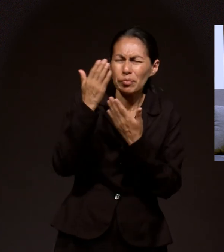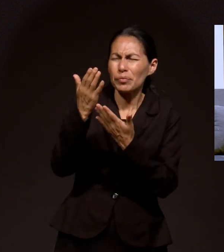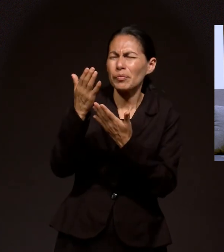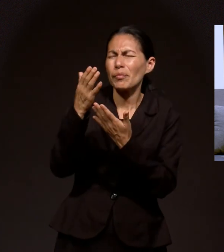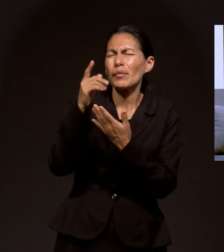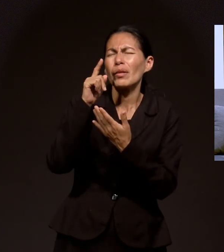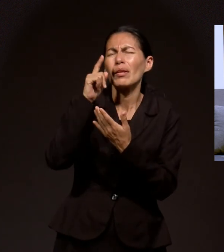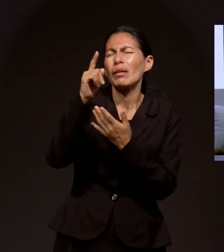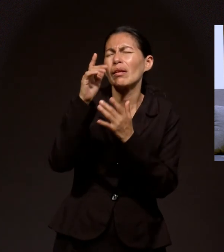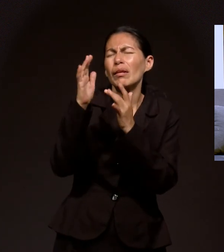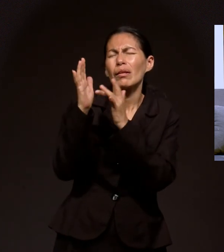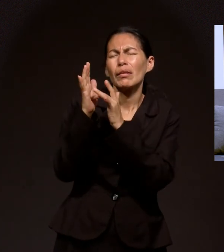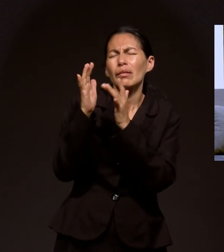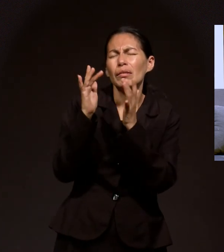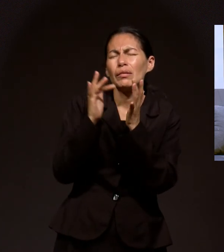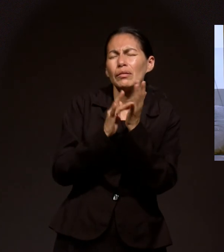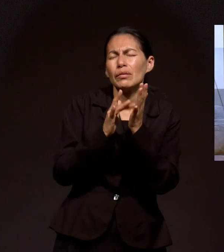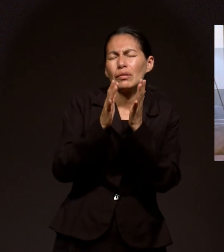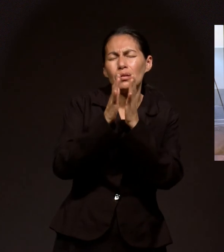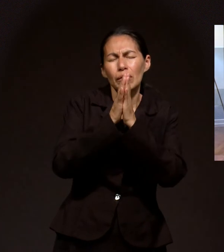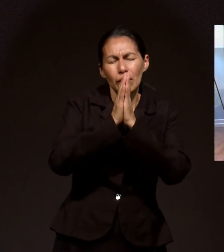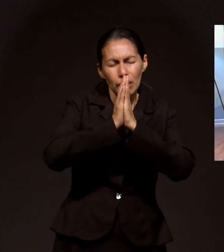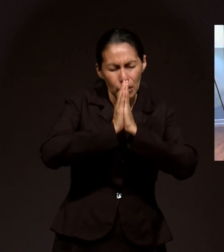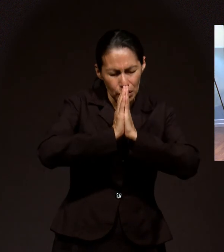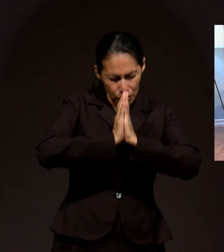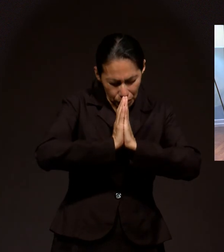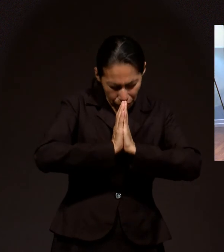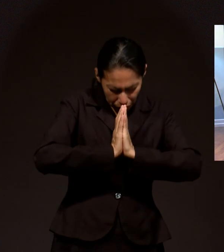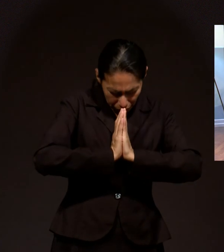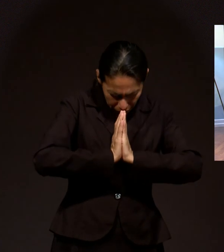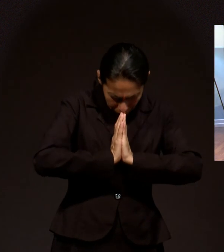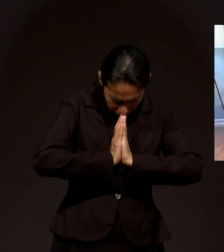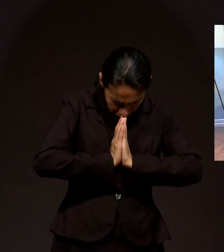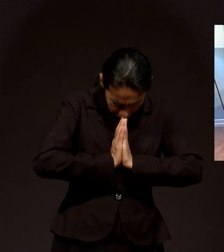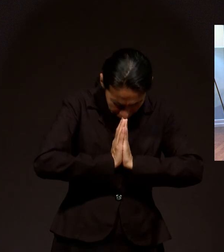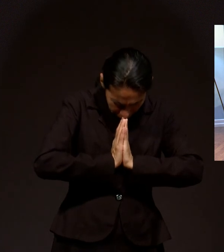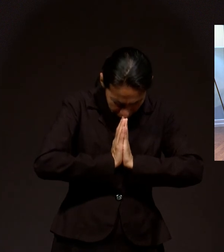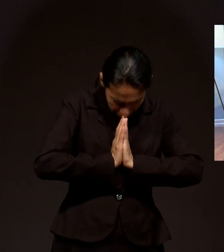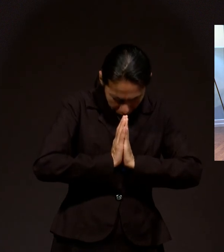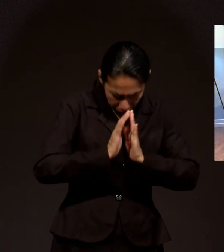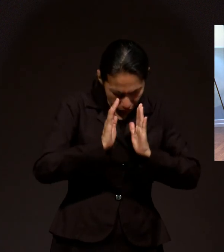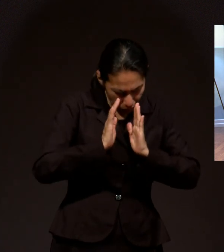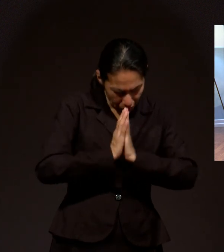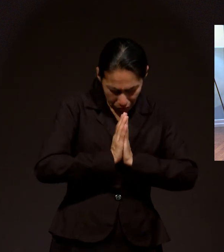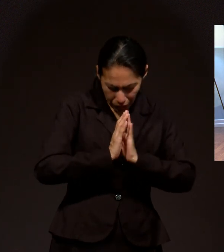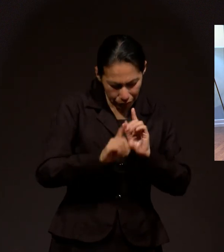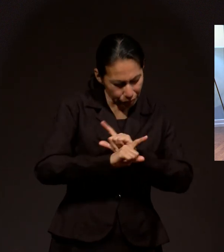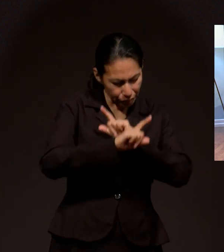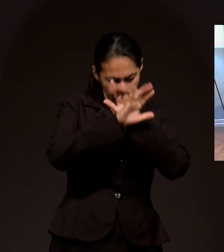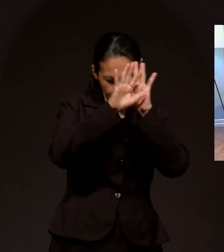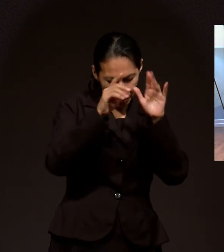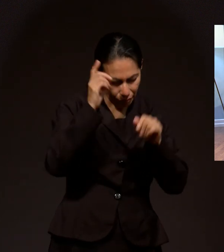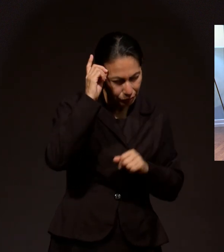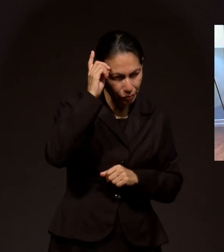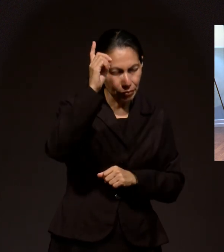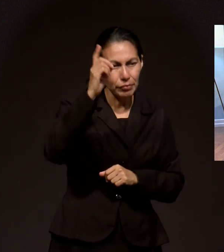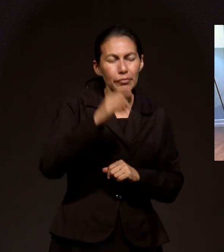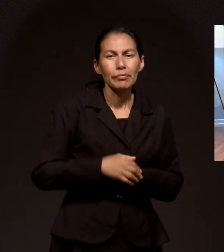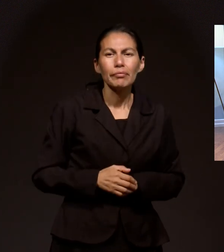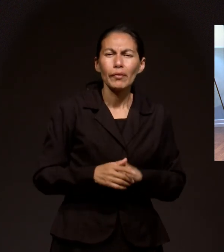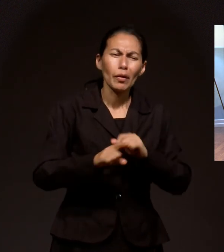En el nombre De Cristo Jesús Amén Amén Y Amén Gloria a Dios